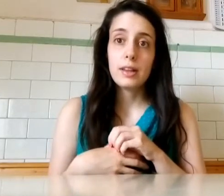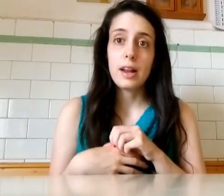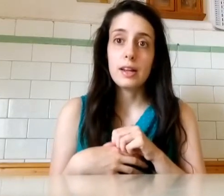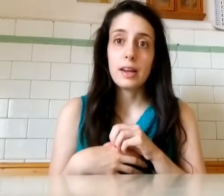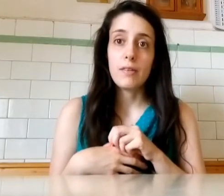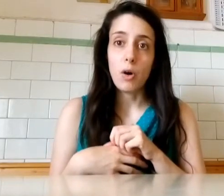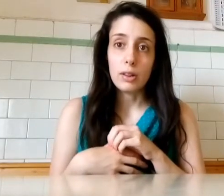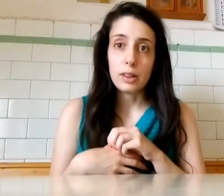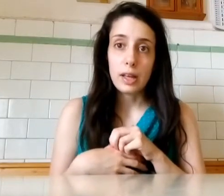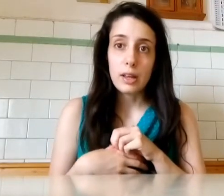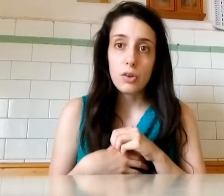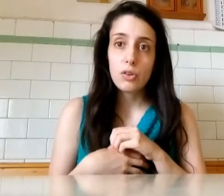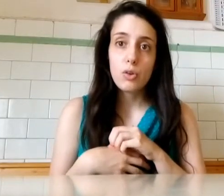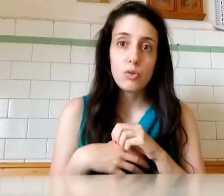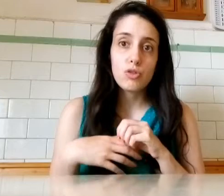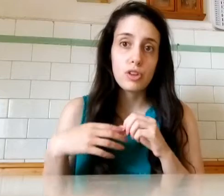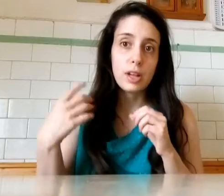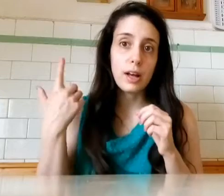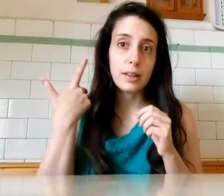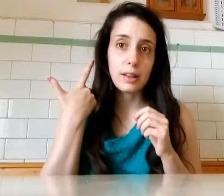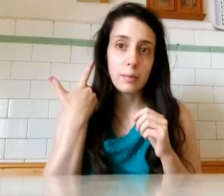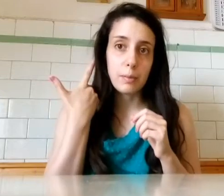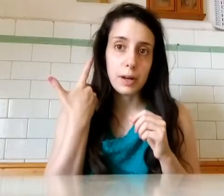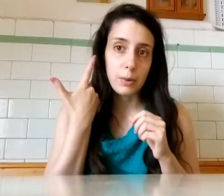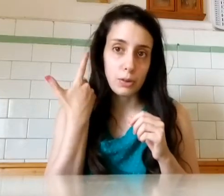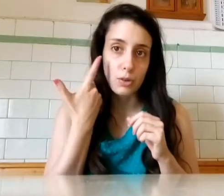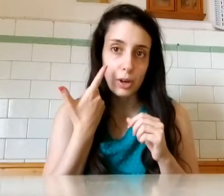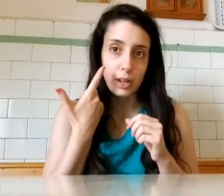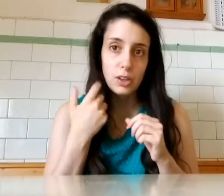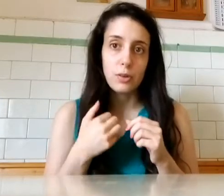delle altre volte, non sono riuscita a stappare questo orecchio